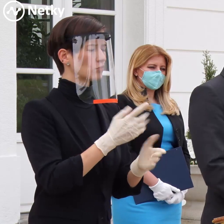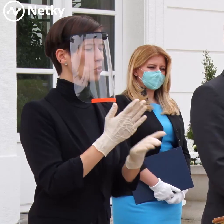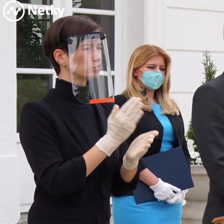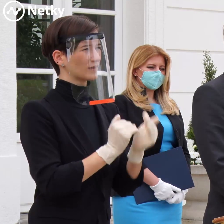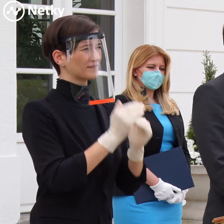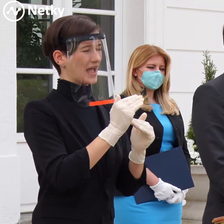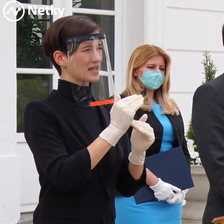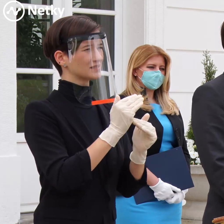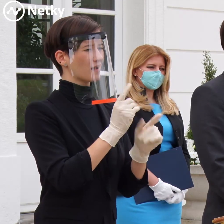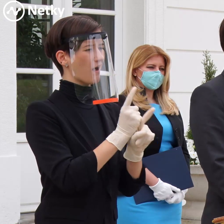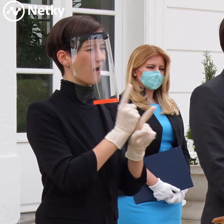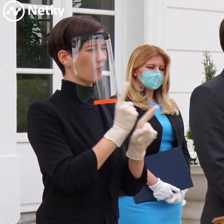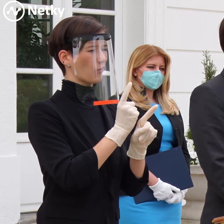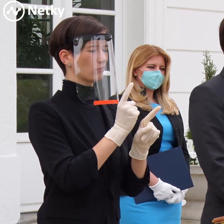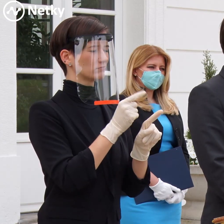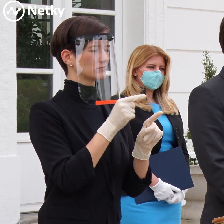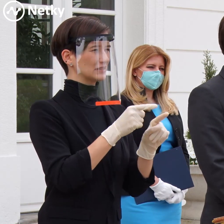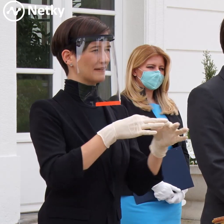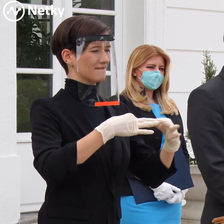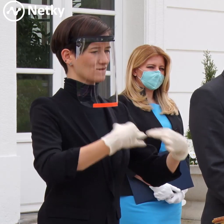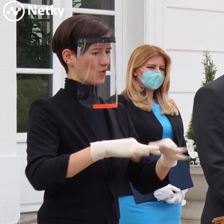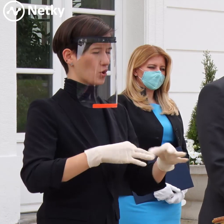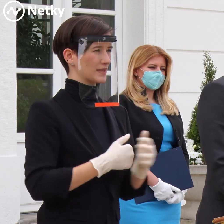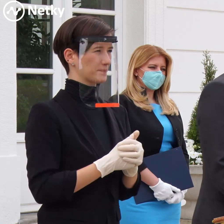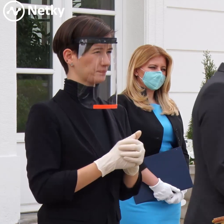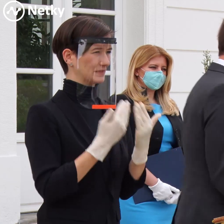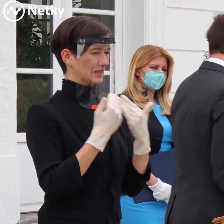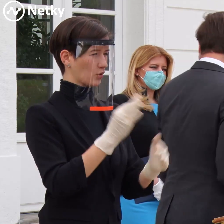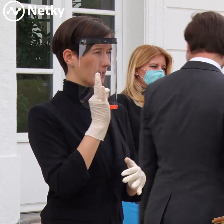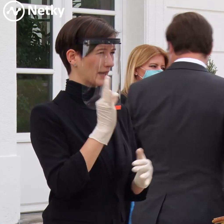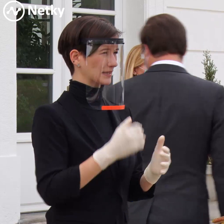harmonograme postupne rozširovať. Ešte raz veľmi pekne ďakujem.